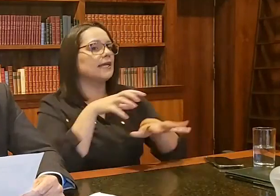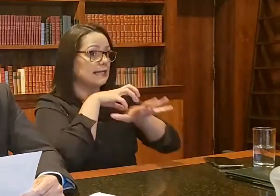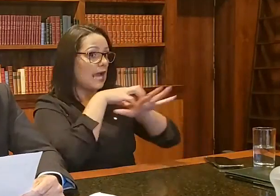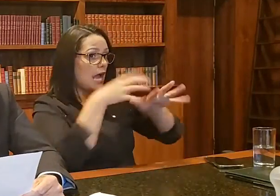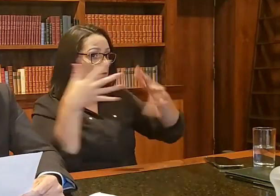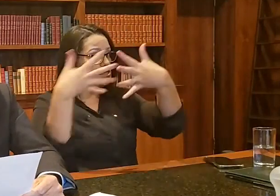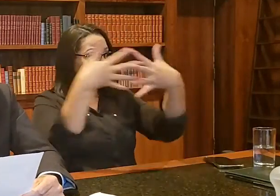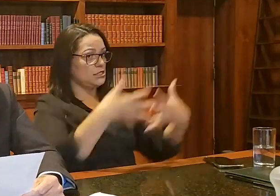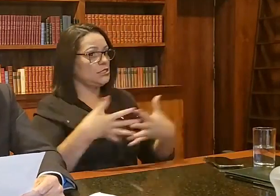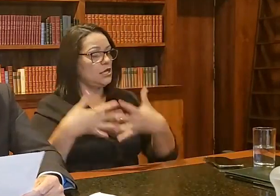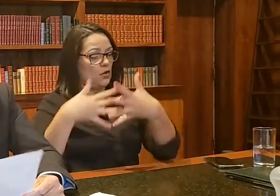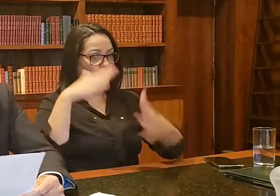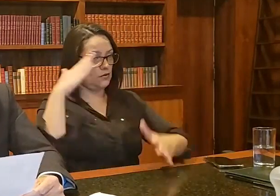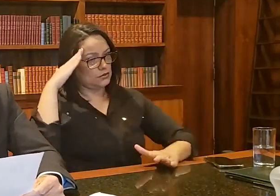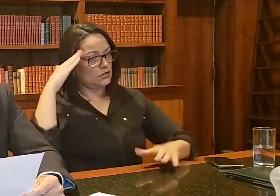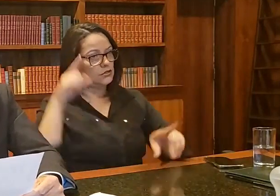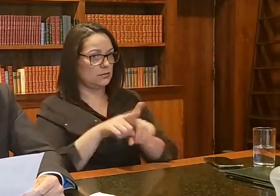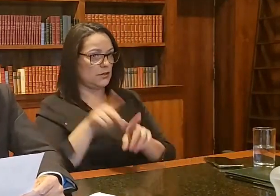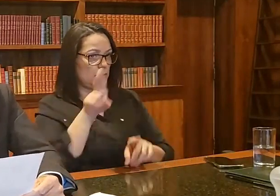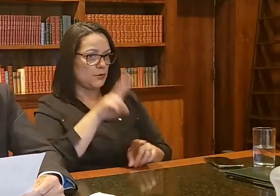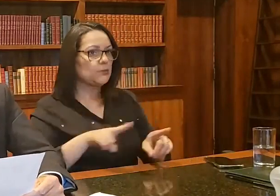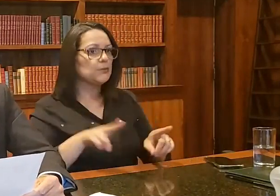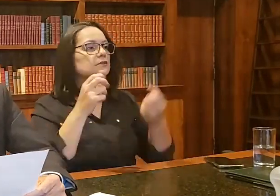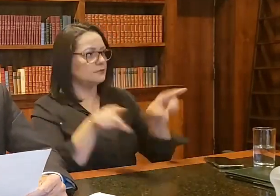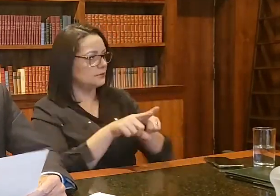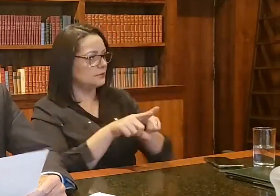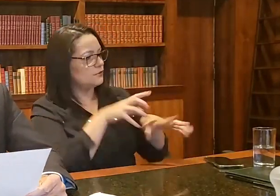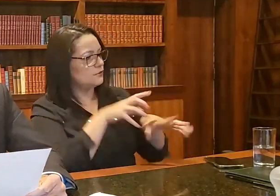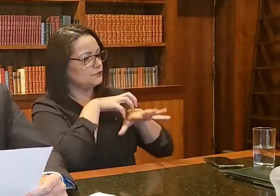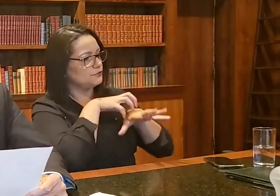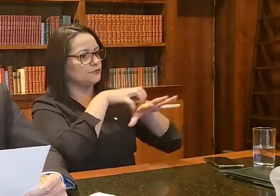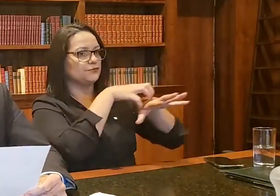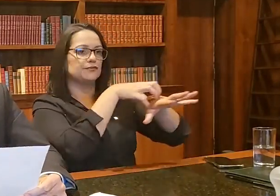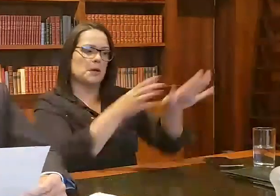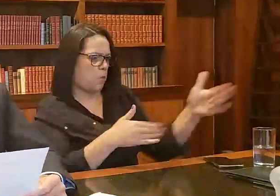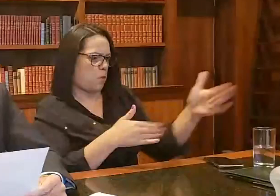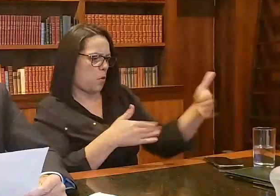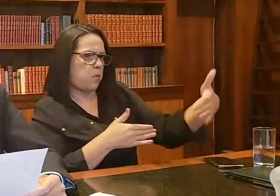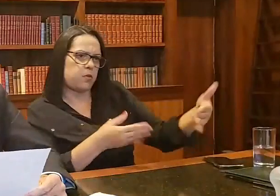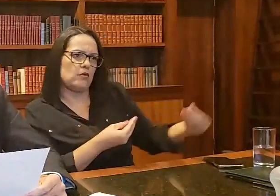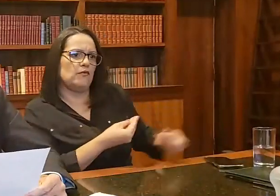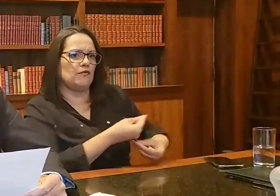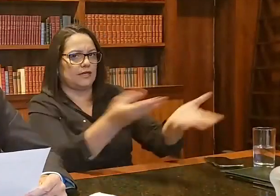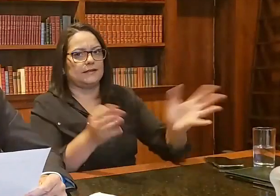Brasileiro também foram utilizados para esse deslocamento. Agora,